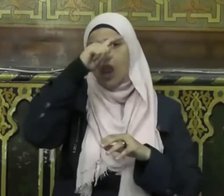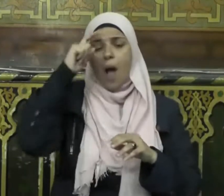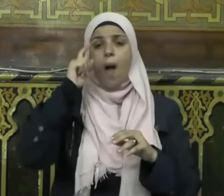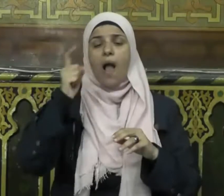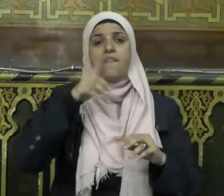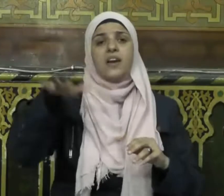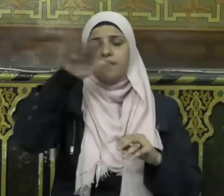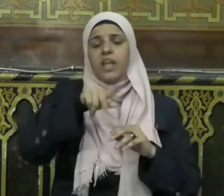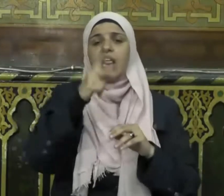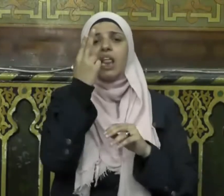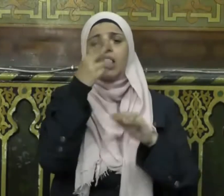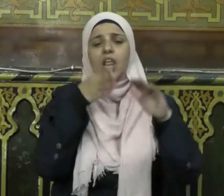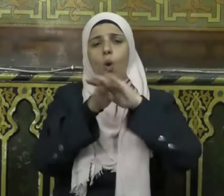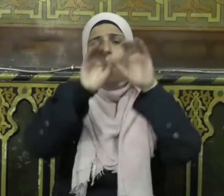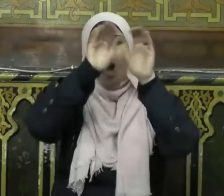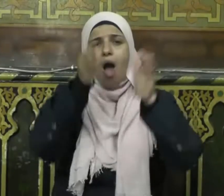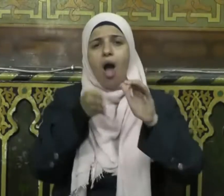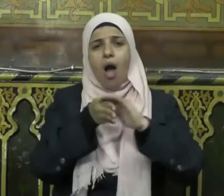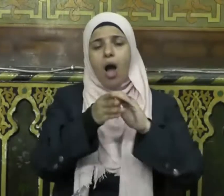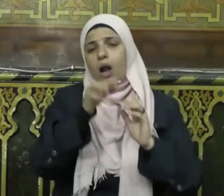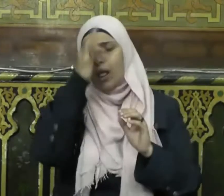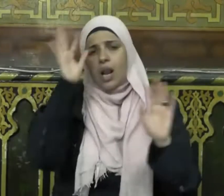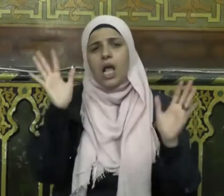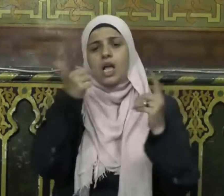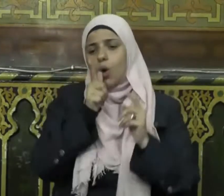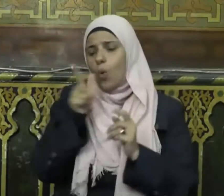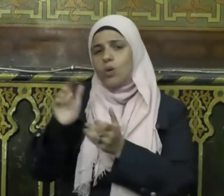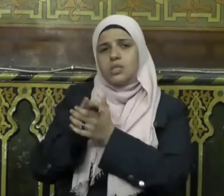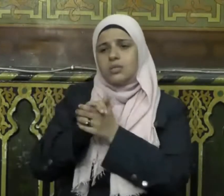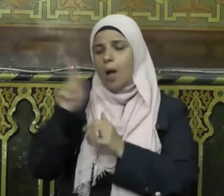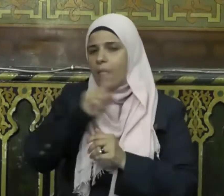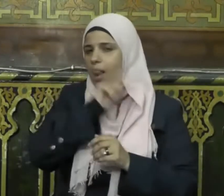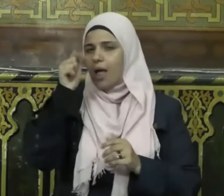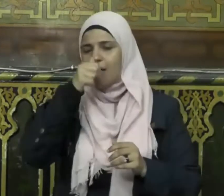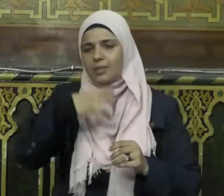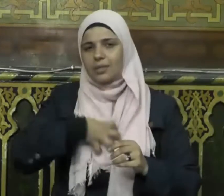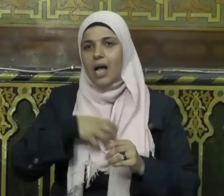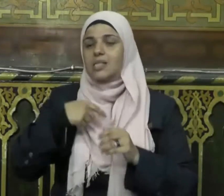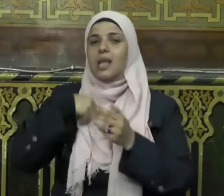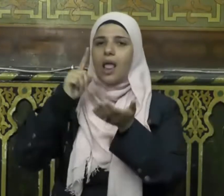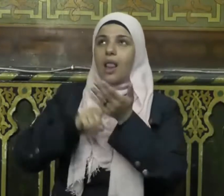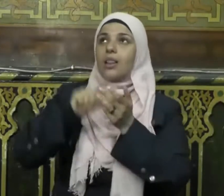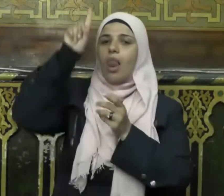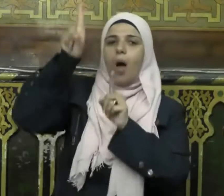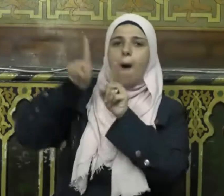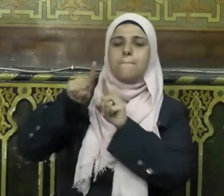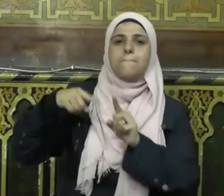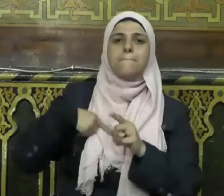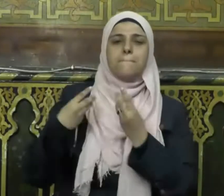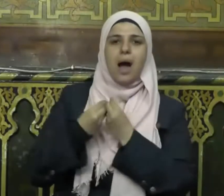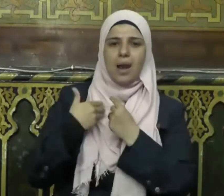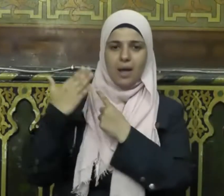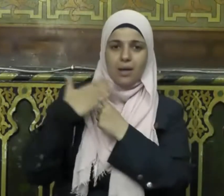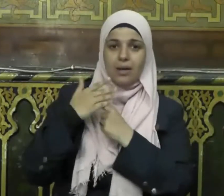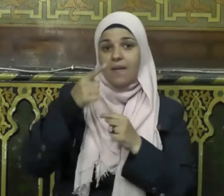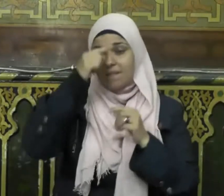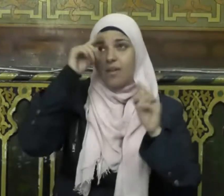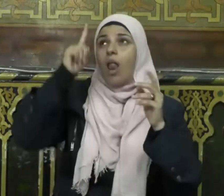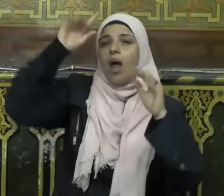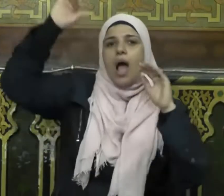إذ هما في الغار إذ يقول لصاحبه لا تحزن إن الله معنا فأنزل